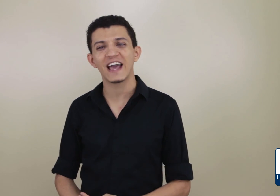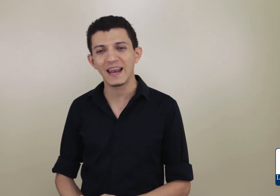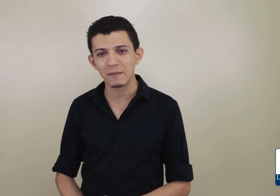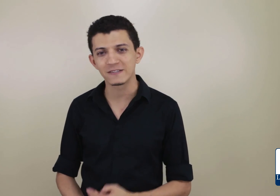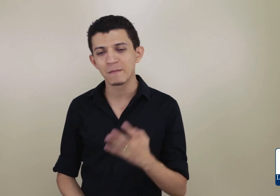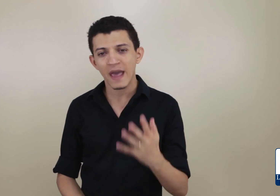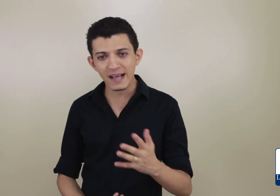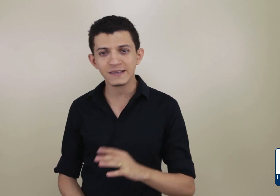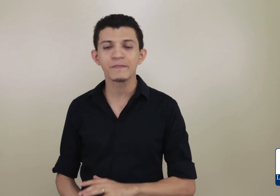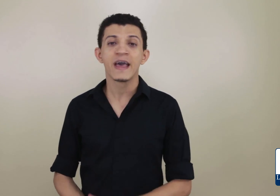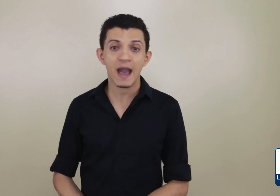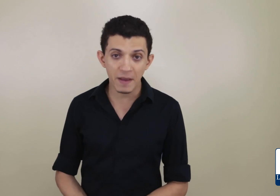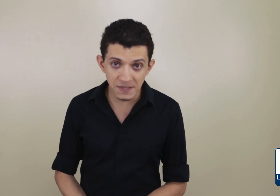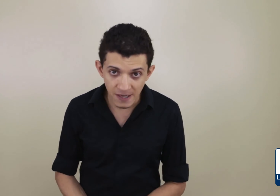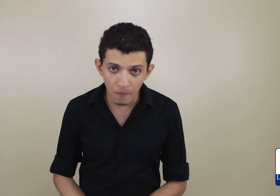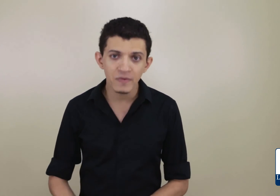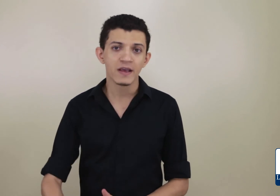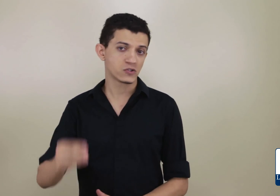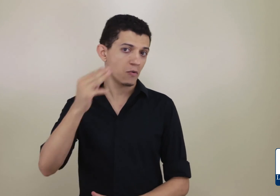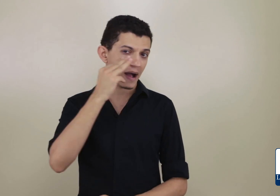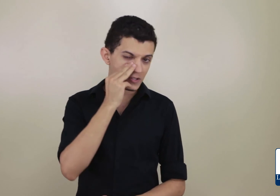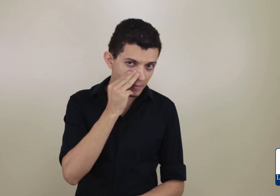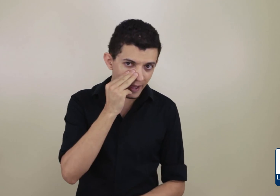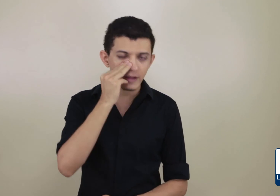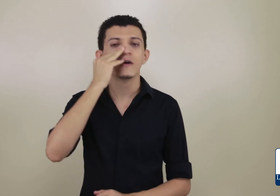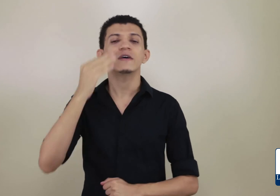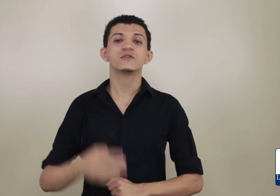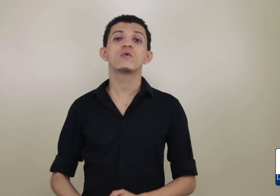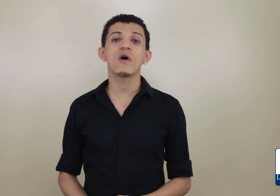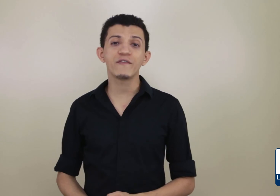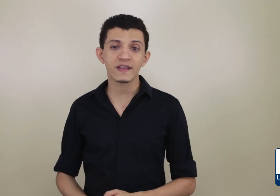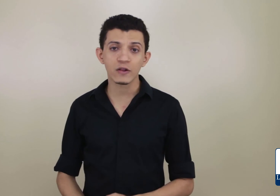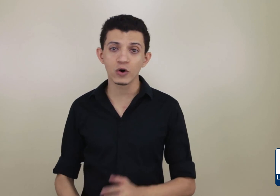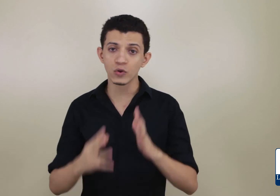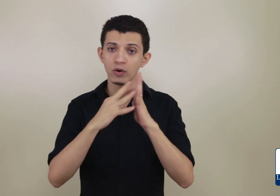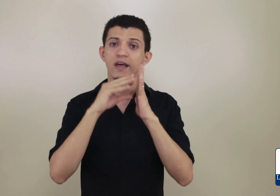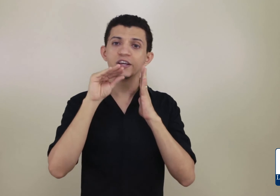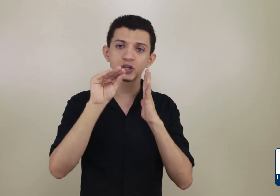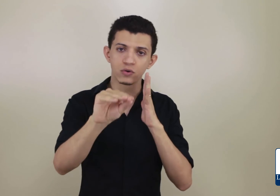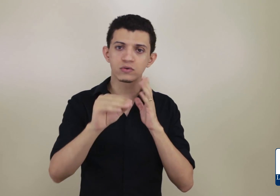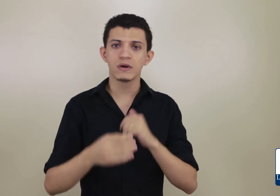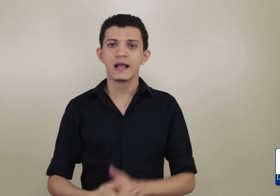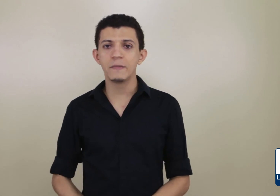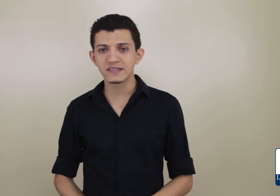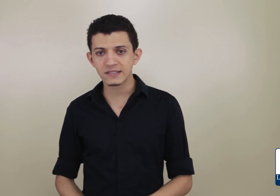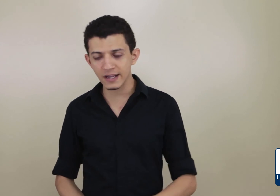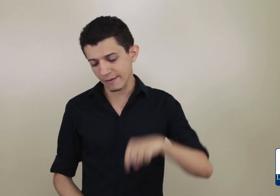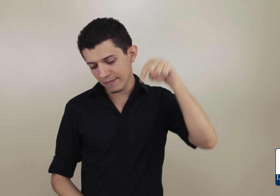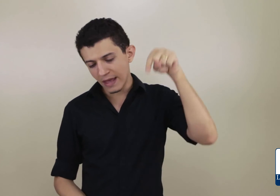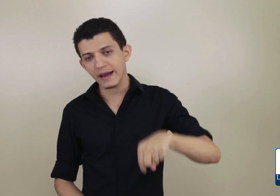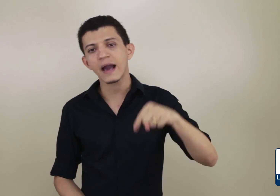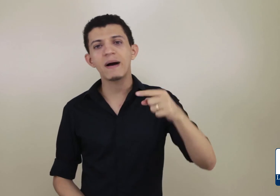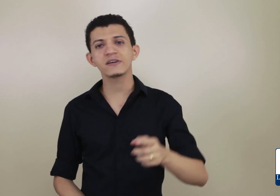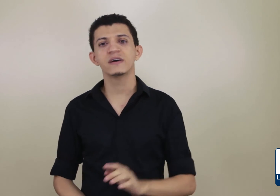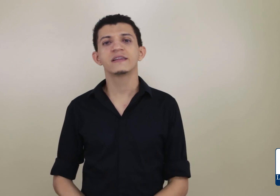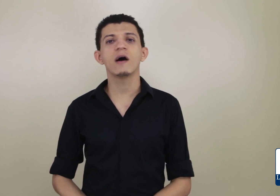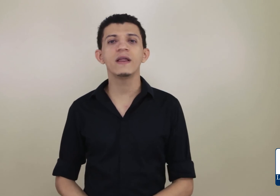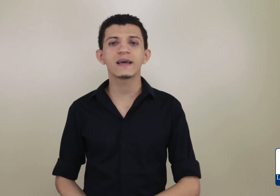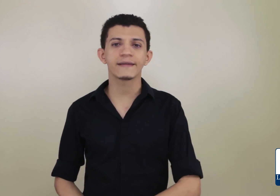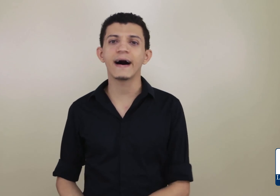em Libras. Essa é a minha missão. Eu sou o Maxson Barreto, sou o co-candidador do Instituto Libras Escrito e aqui abaixo está o link lá da